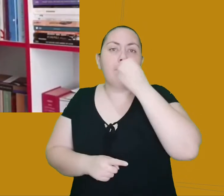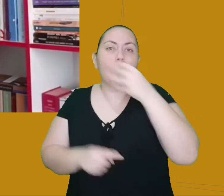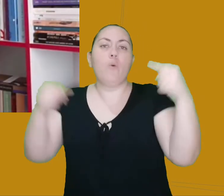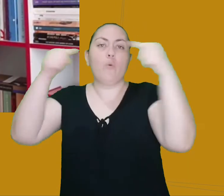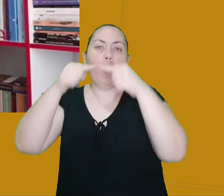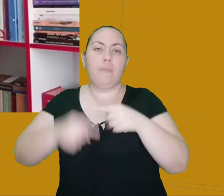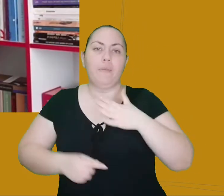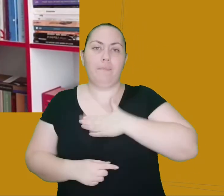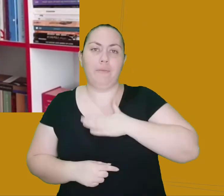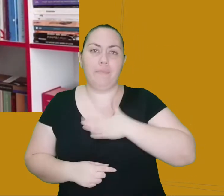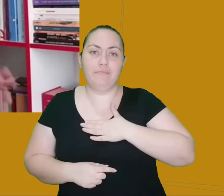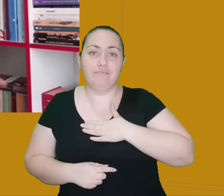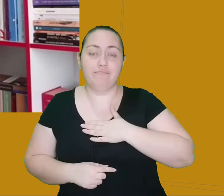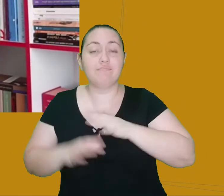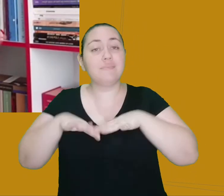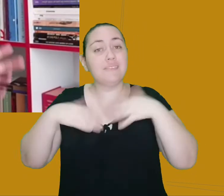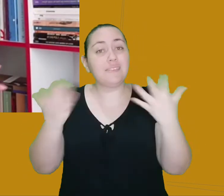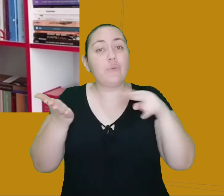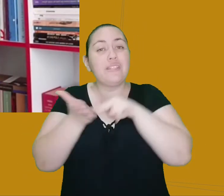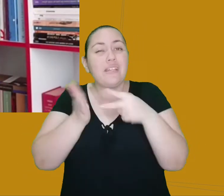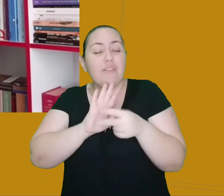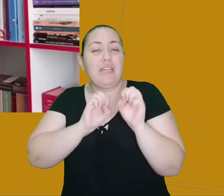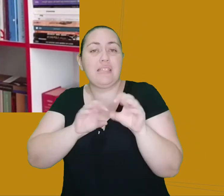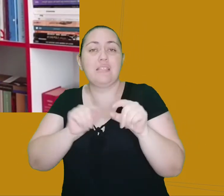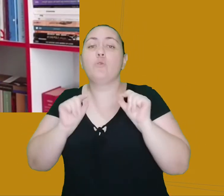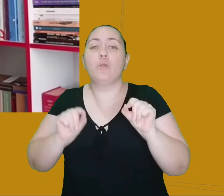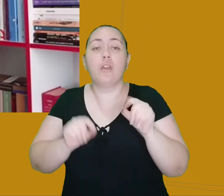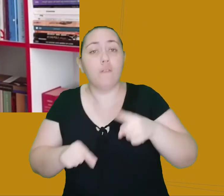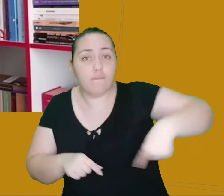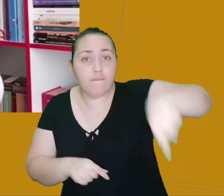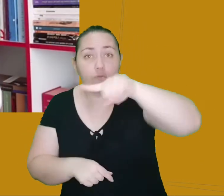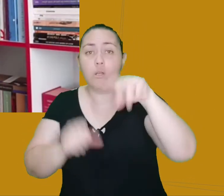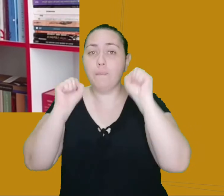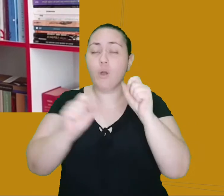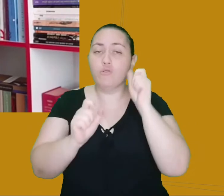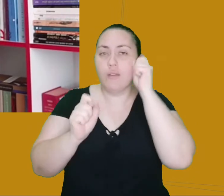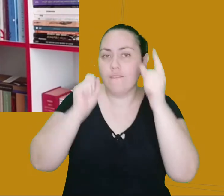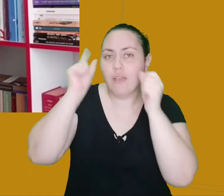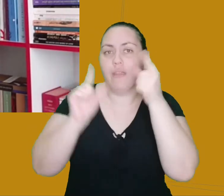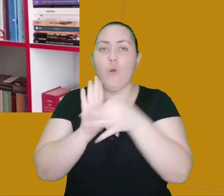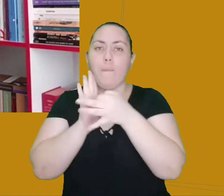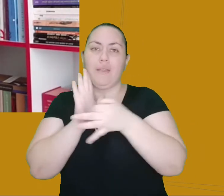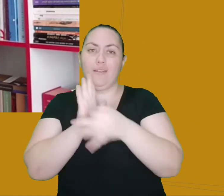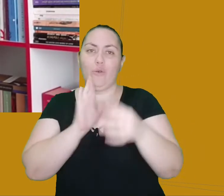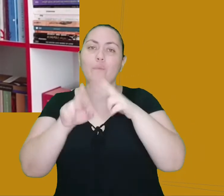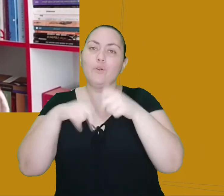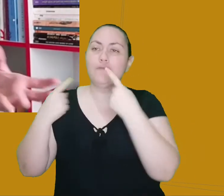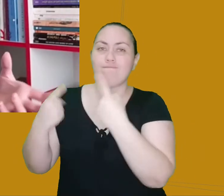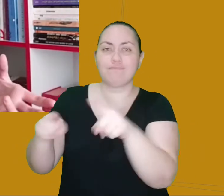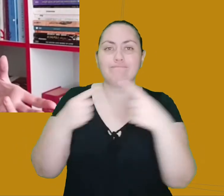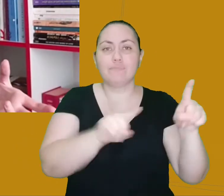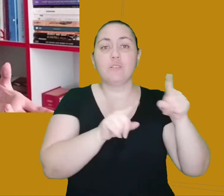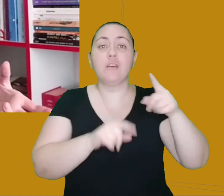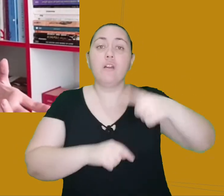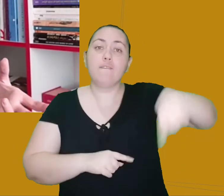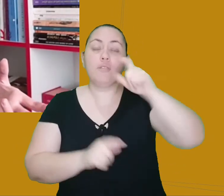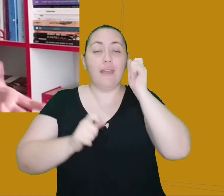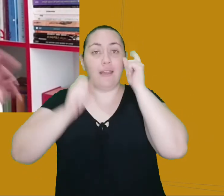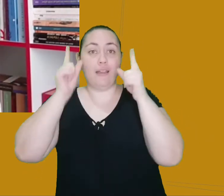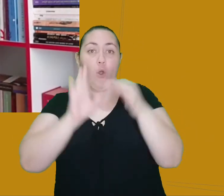pessoa poderia então criar ou inventar uma opinião, e ao convencer o público, fazer com que ela existisse. Essa é